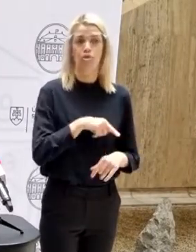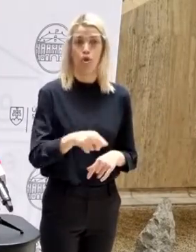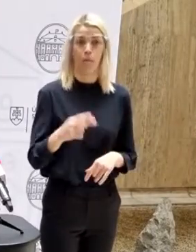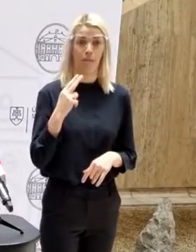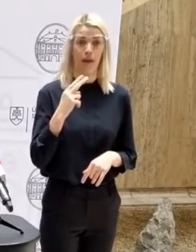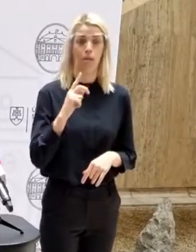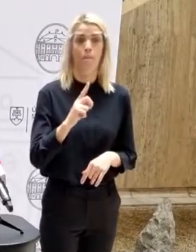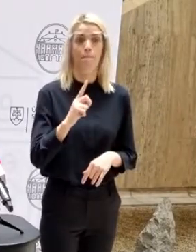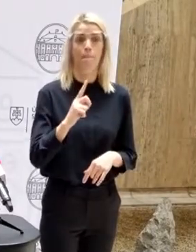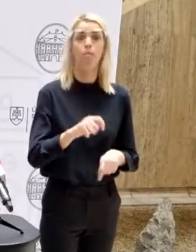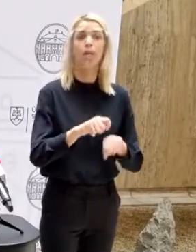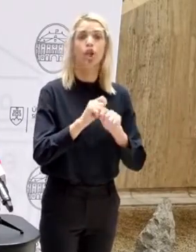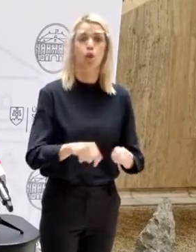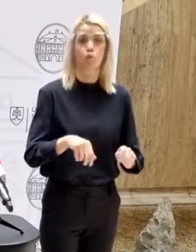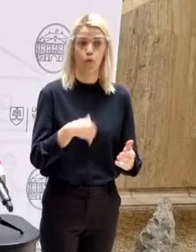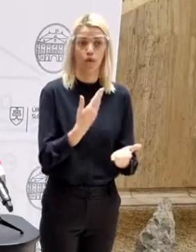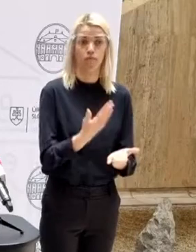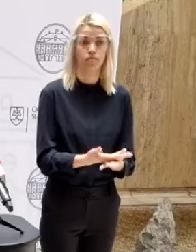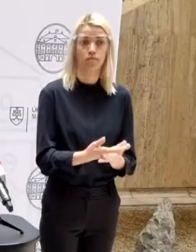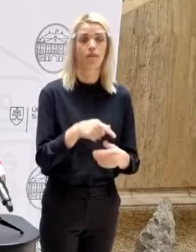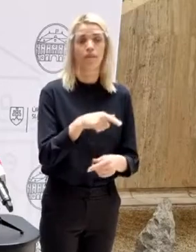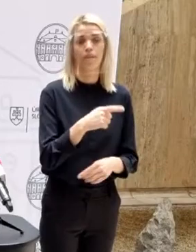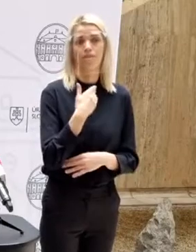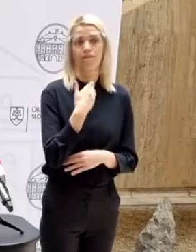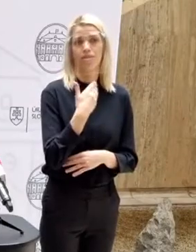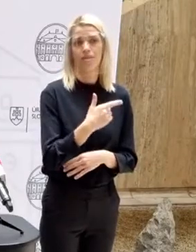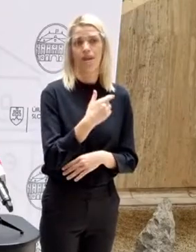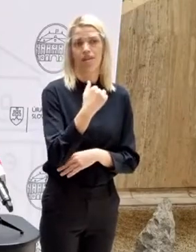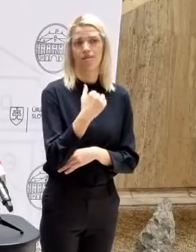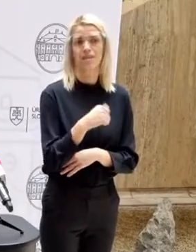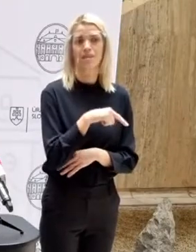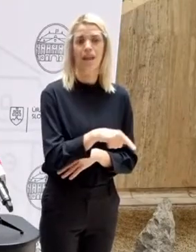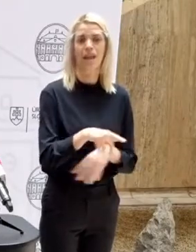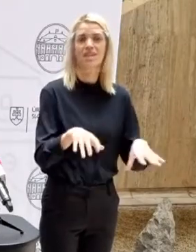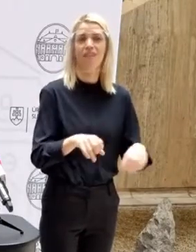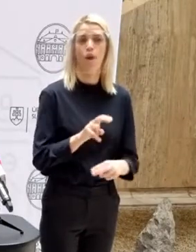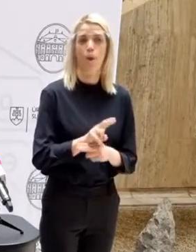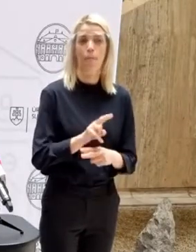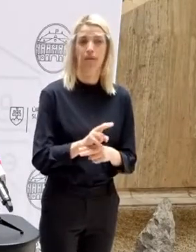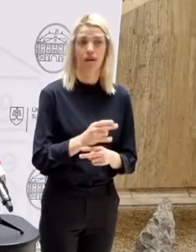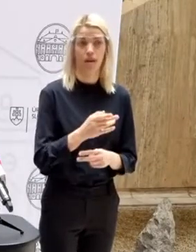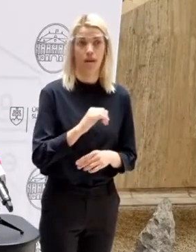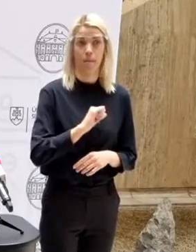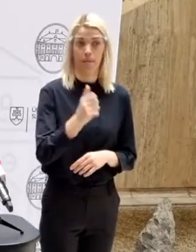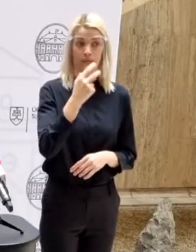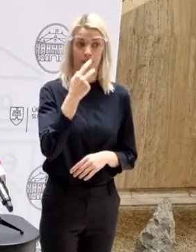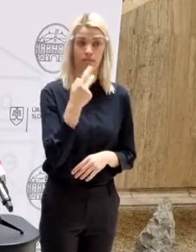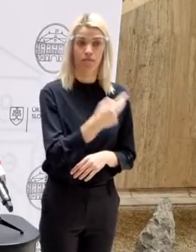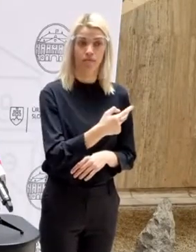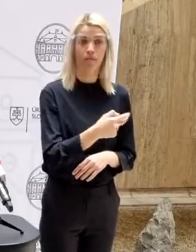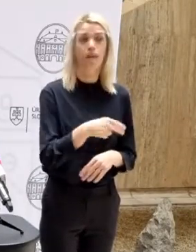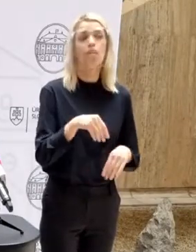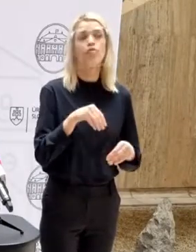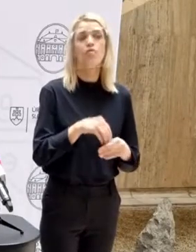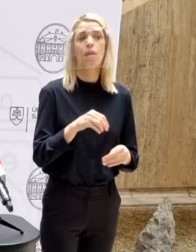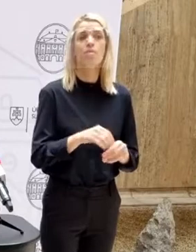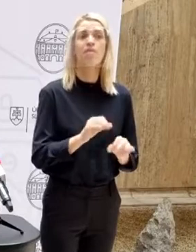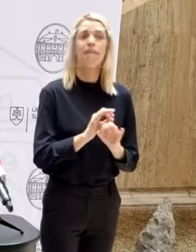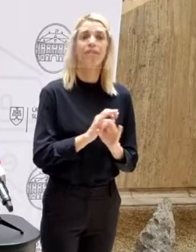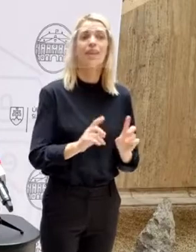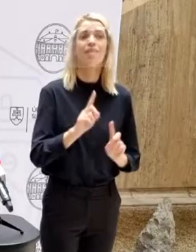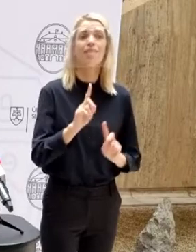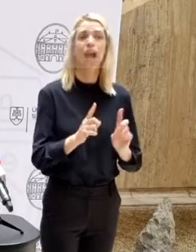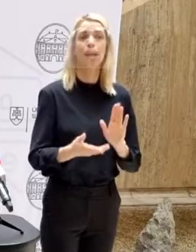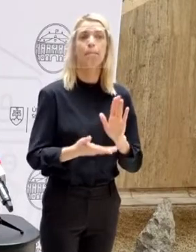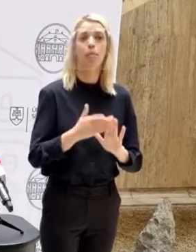piatku by sme vydali rozhodnutie na základe schválených opatrení, ktoré sú. Ak si ich pozriete, tak vidíte, že budeme môcť za nejakých